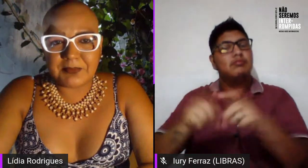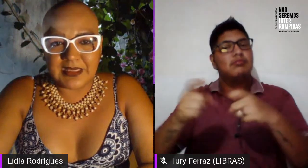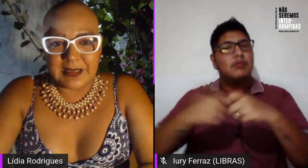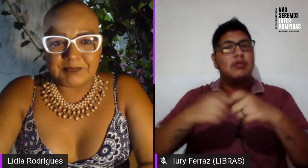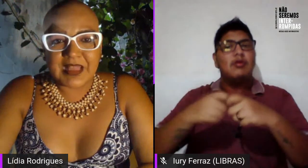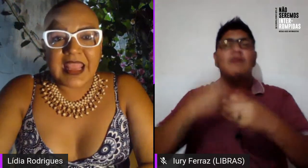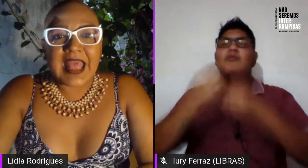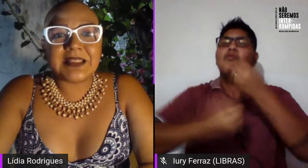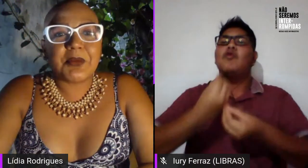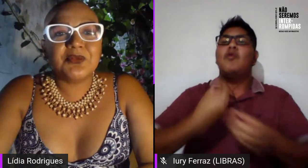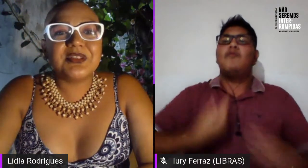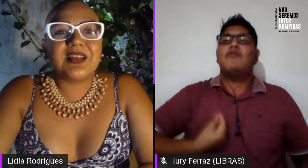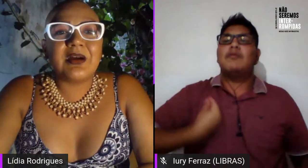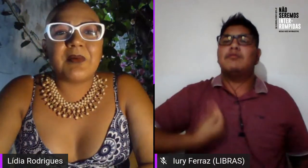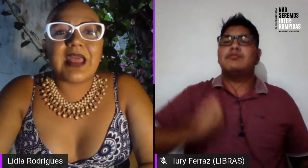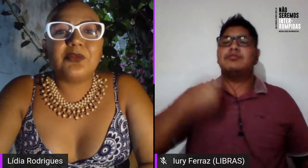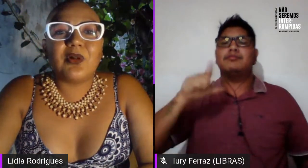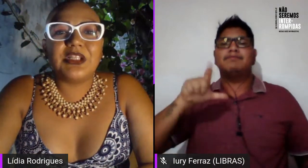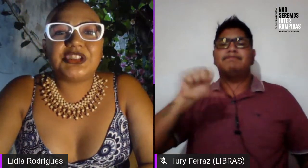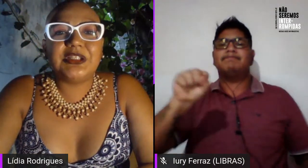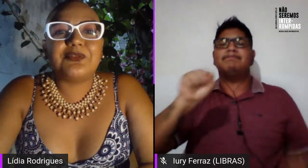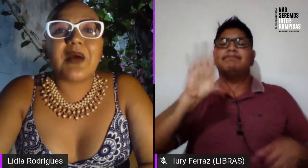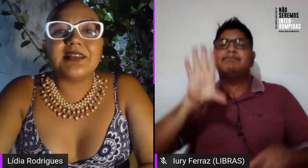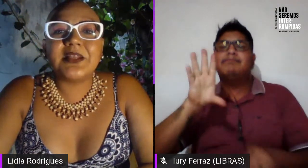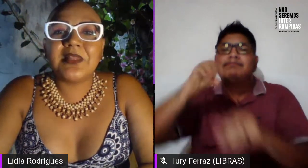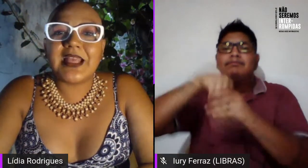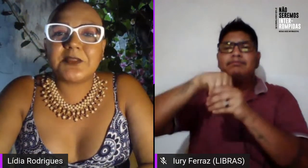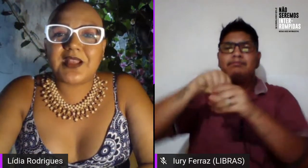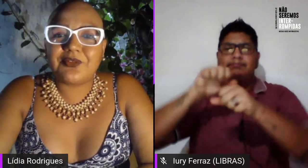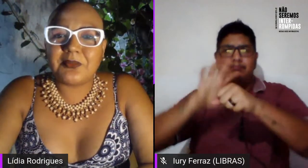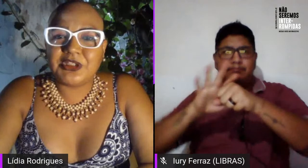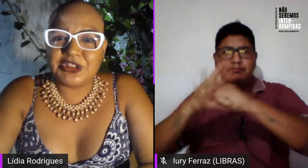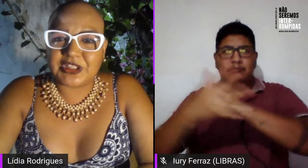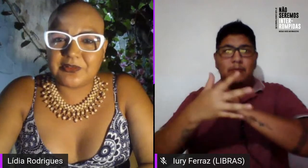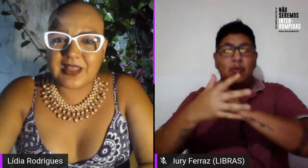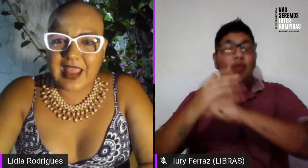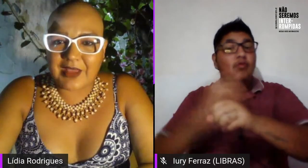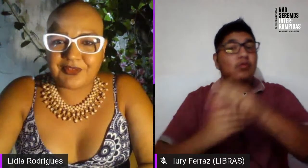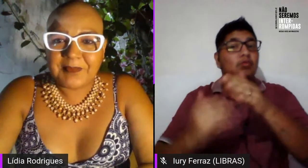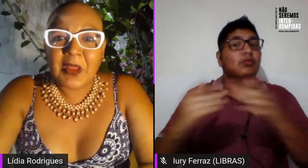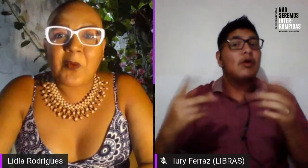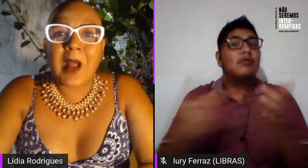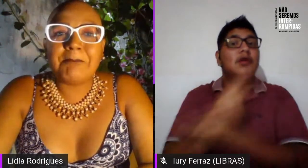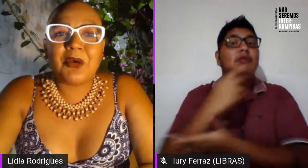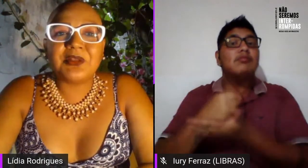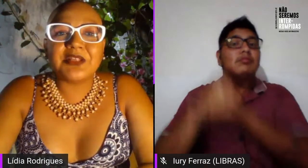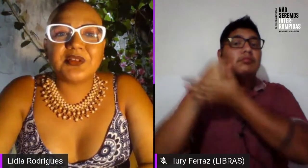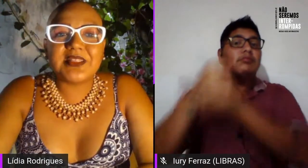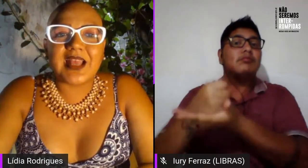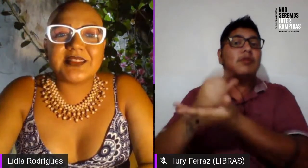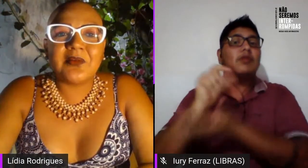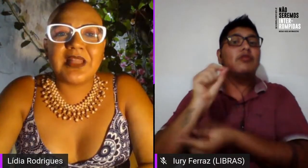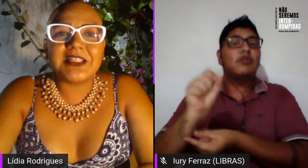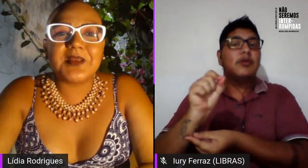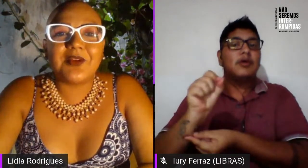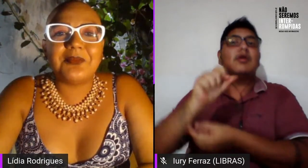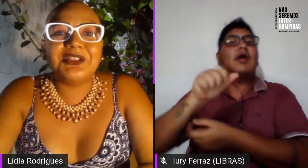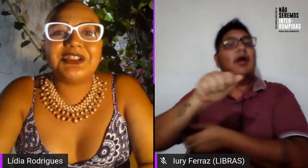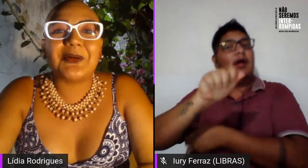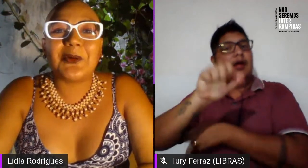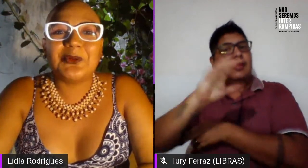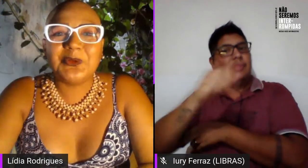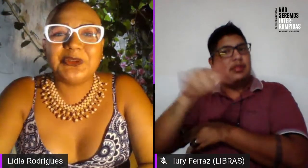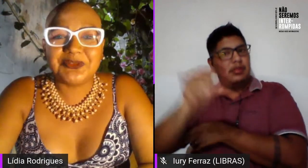da pandemia. Essa produção é do coletivo Ação Lésbica Feminista do DF, com apoio da Associação